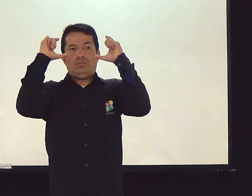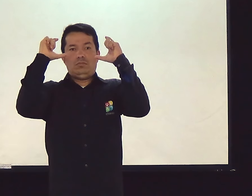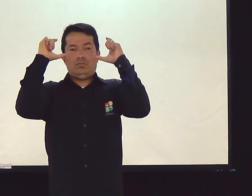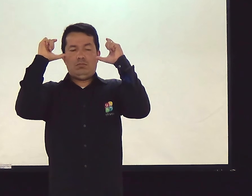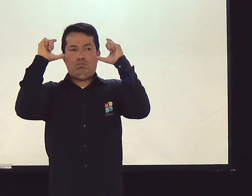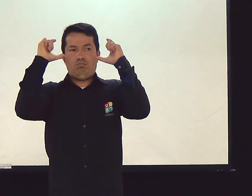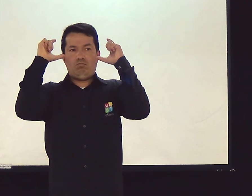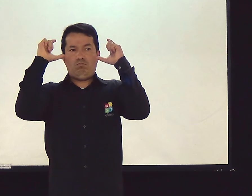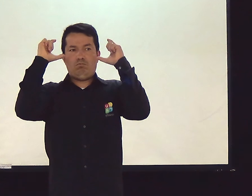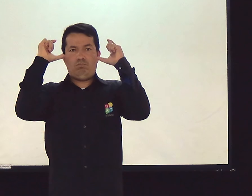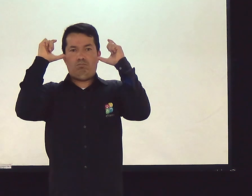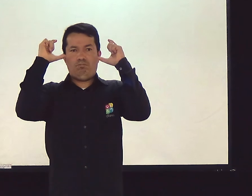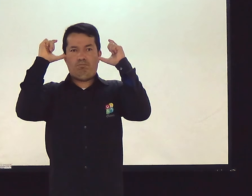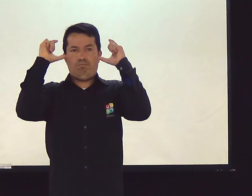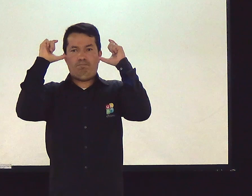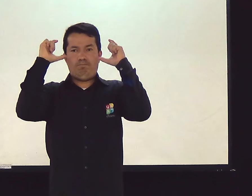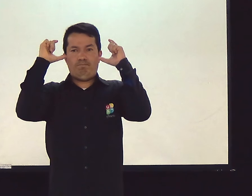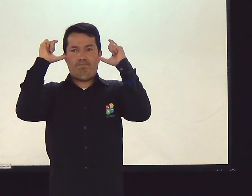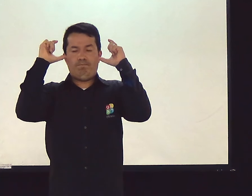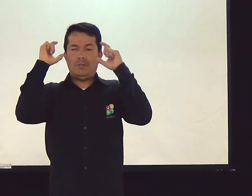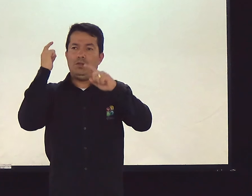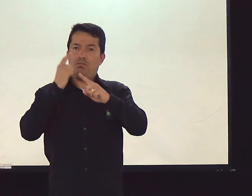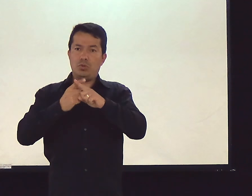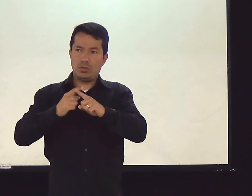possa... Prestar atenção nas coisas.